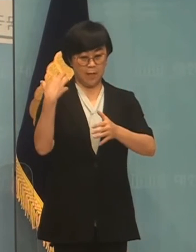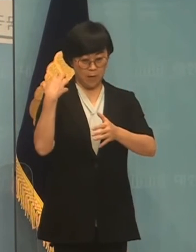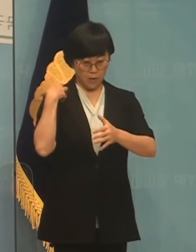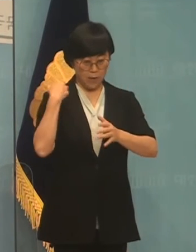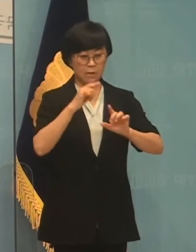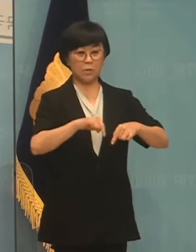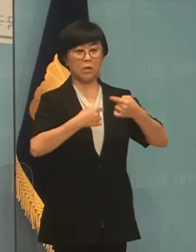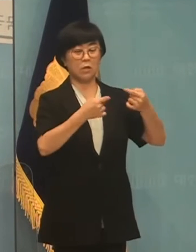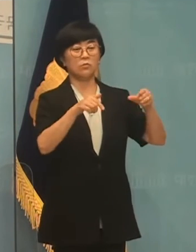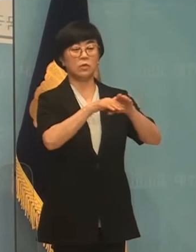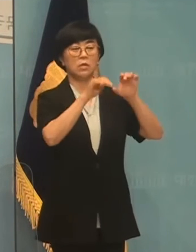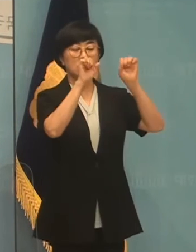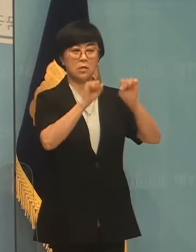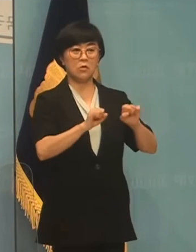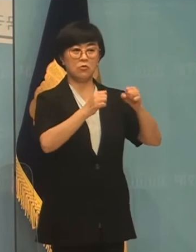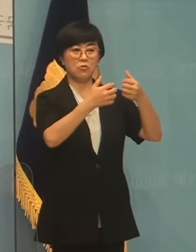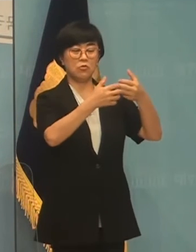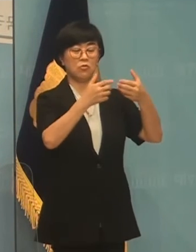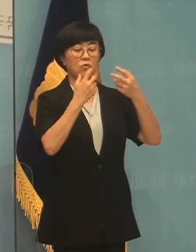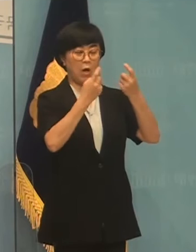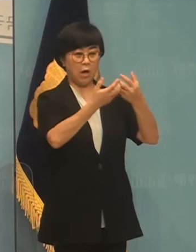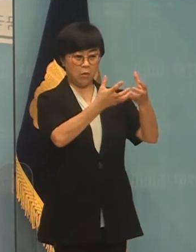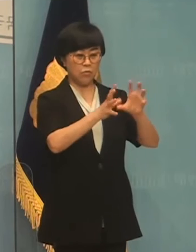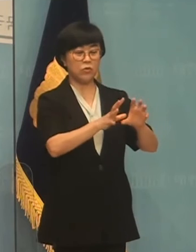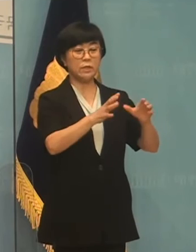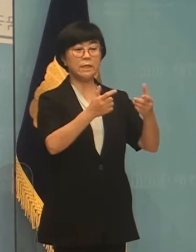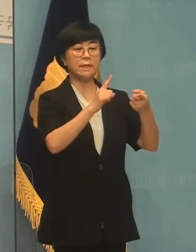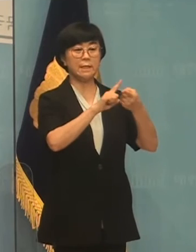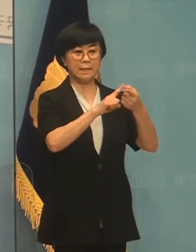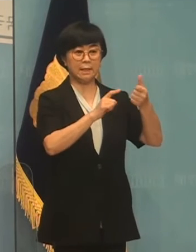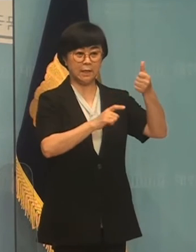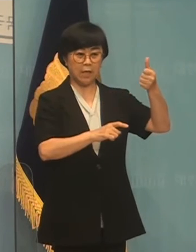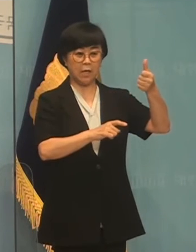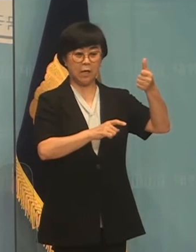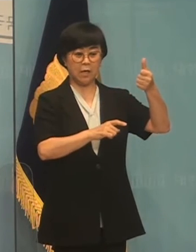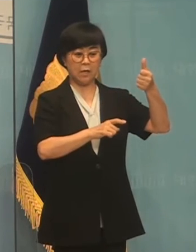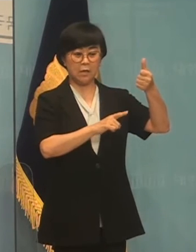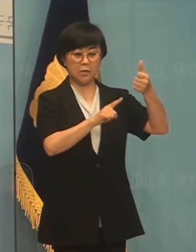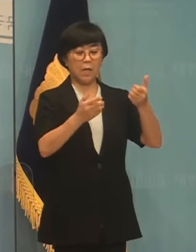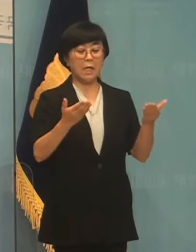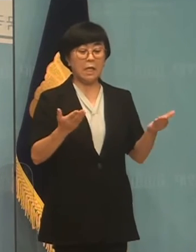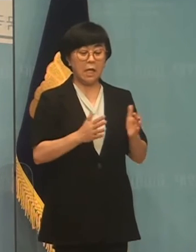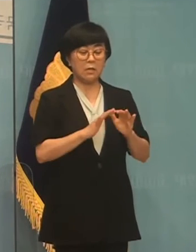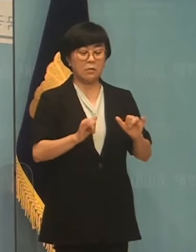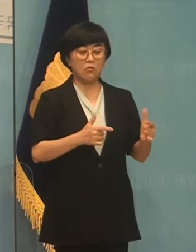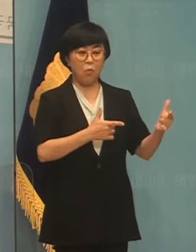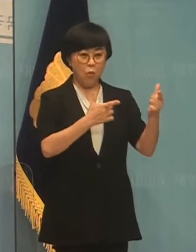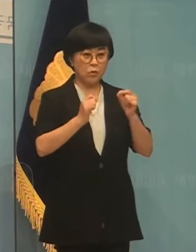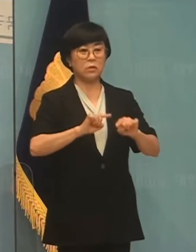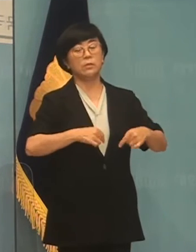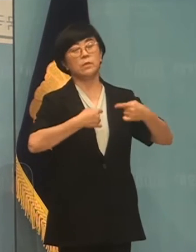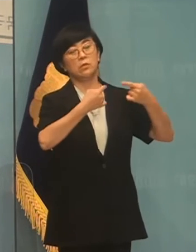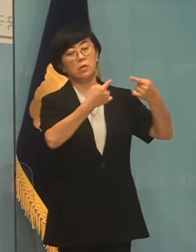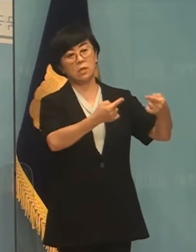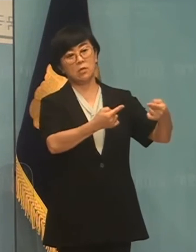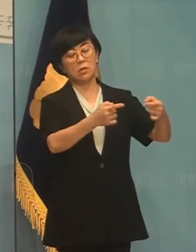문체부 실장 국자뿐만 아니라 이례적으로 담당 신청자까지 모두 참석해서